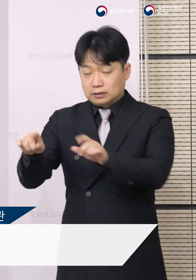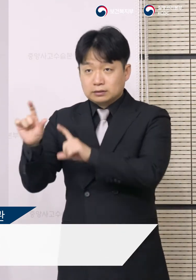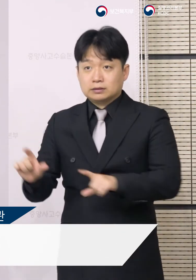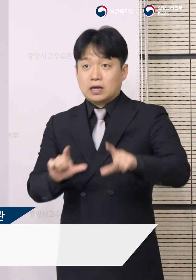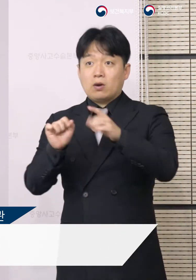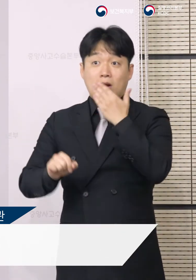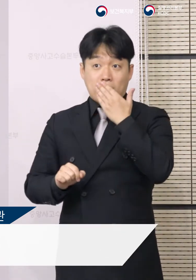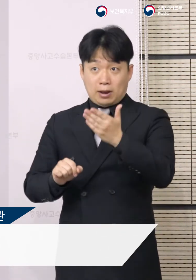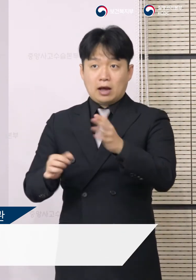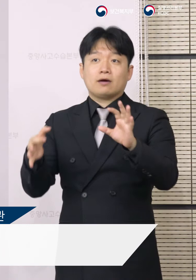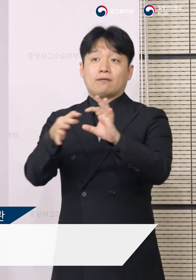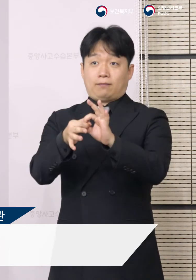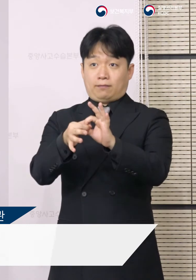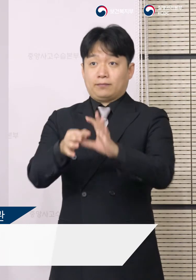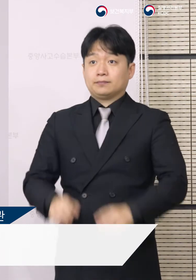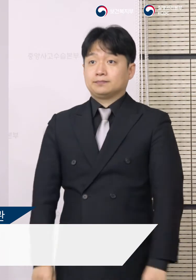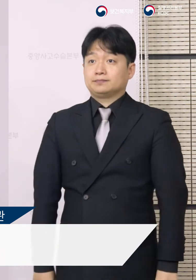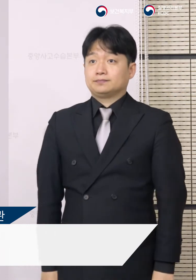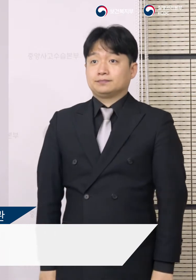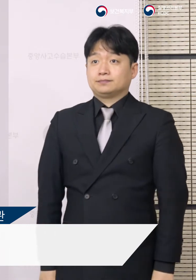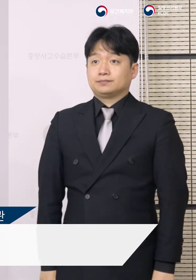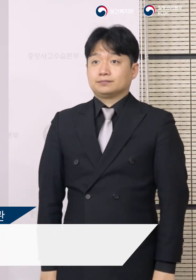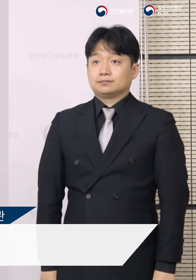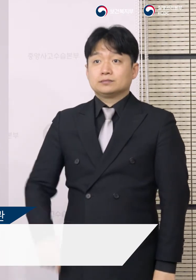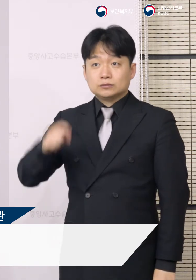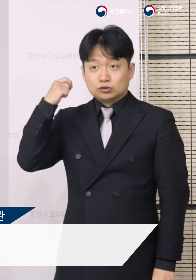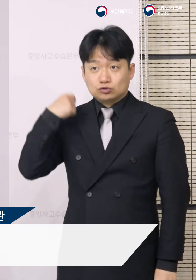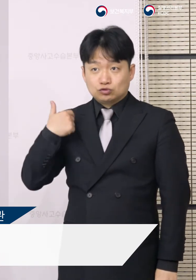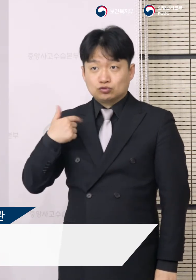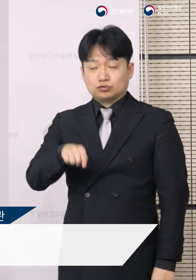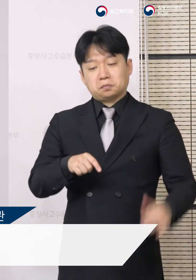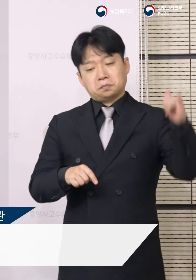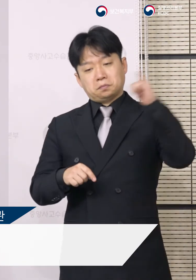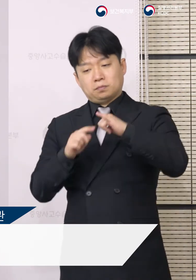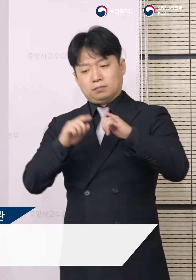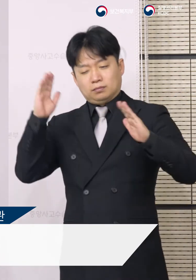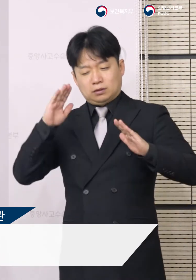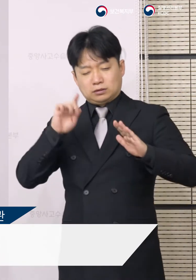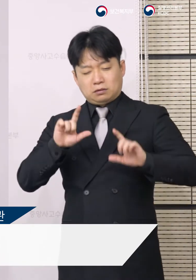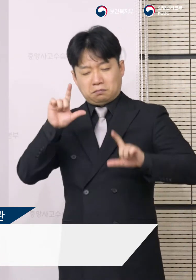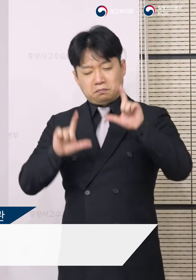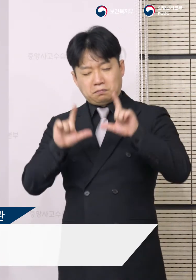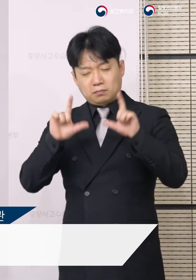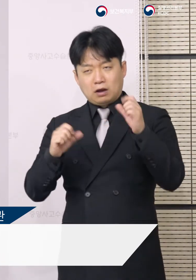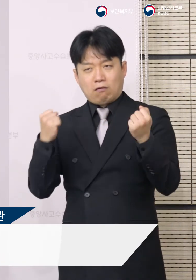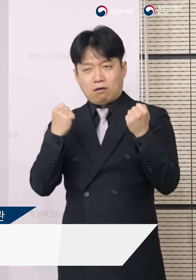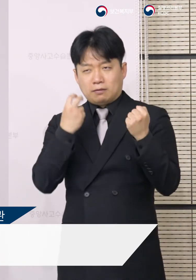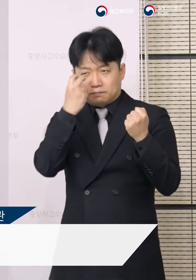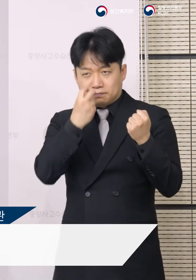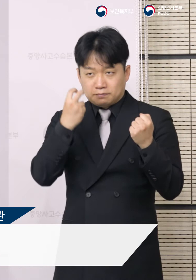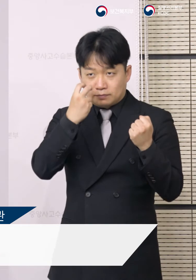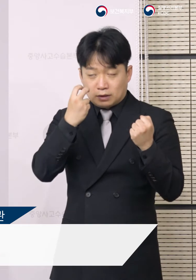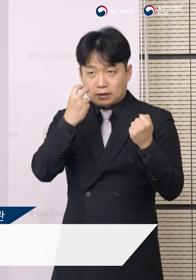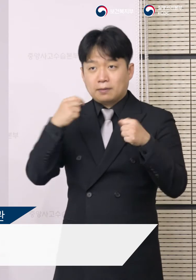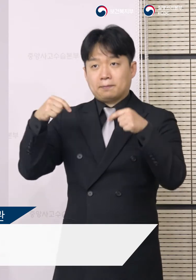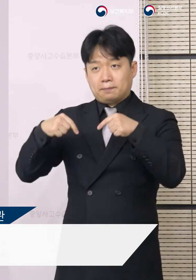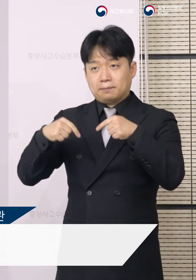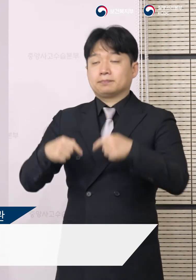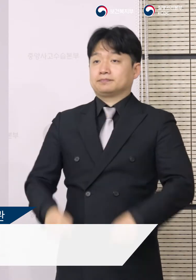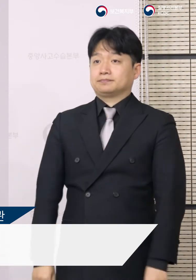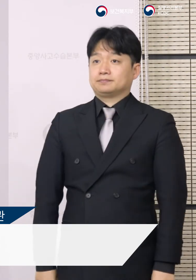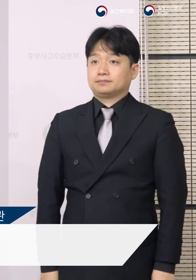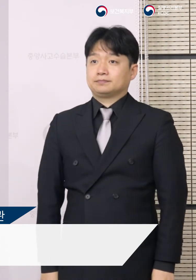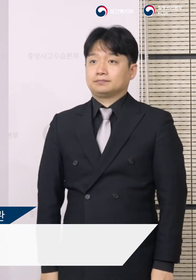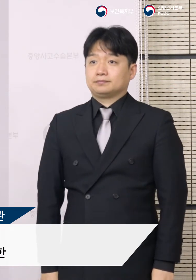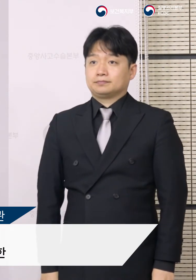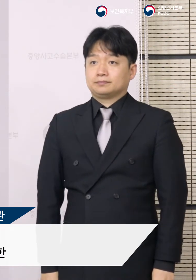활용할 수 있도록 하고 중국 입국 유학생들의 건강 상태를 지속적으로 모니터링하는 방안을 논의하였습니다.